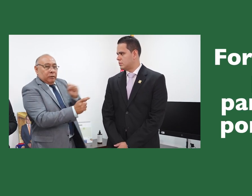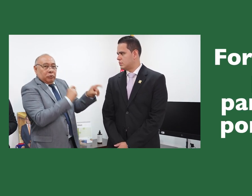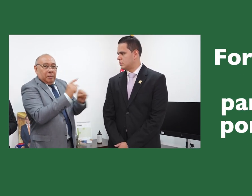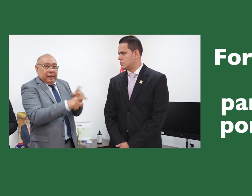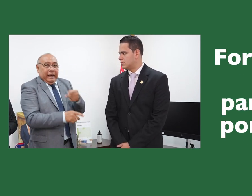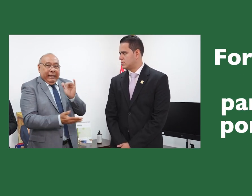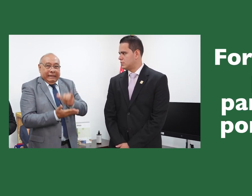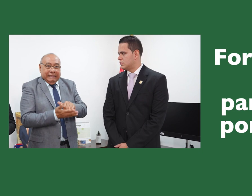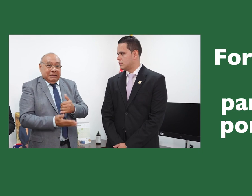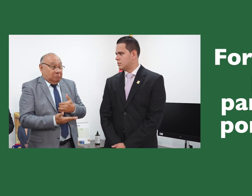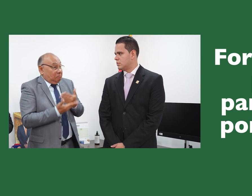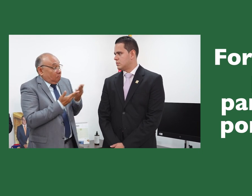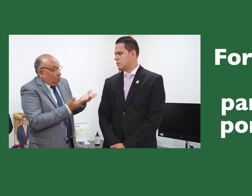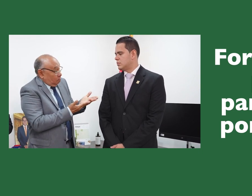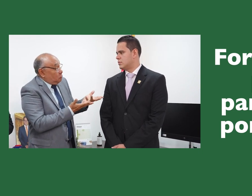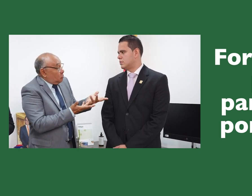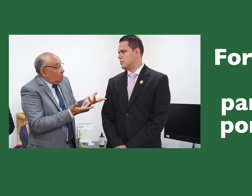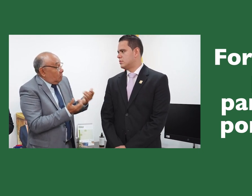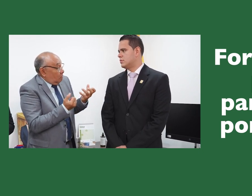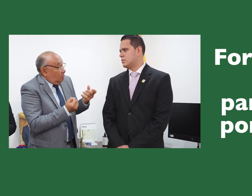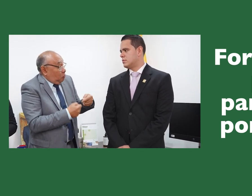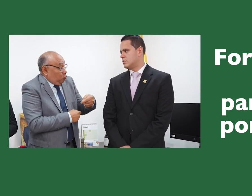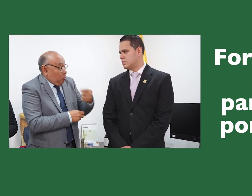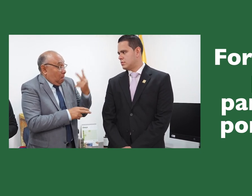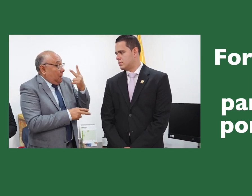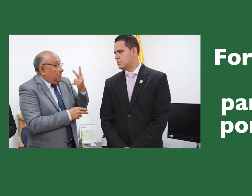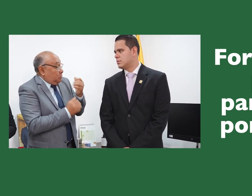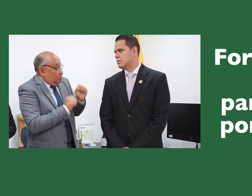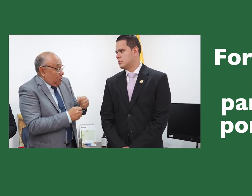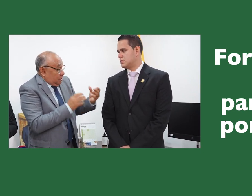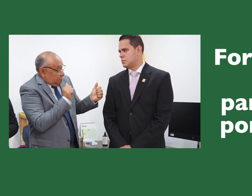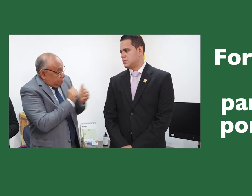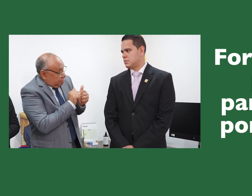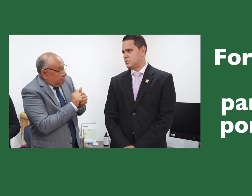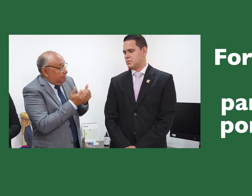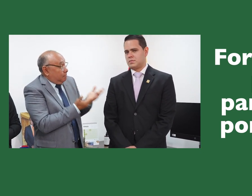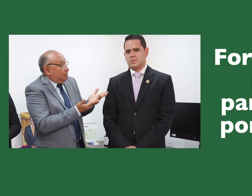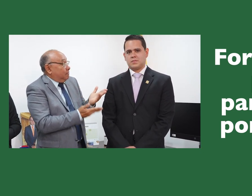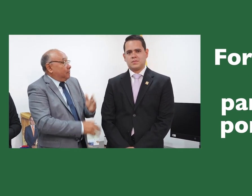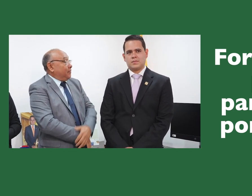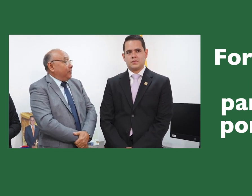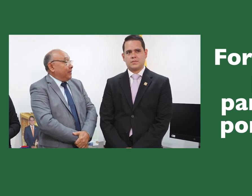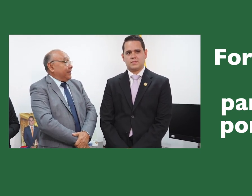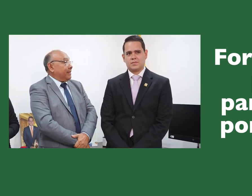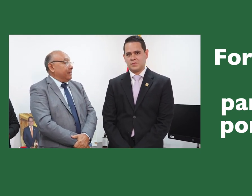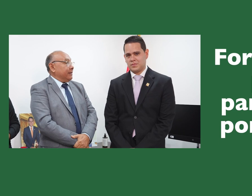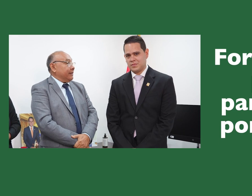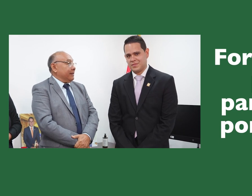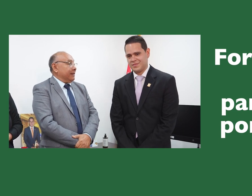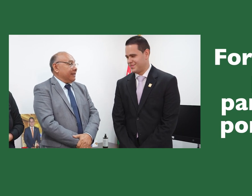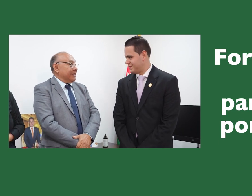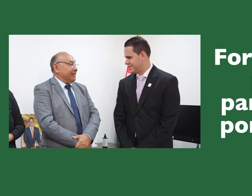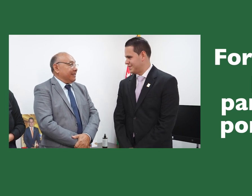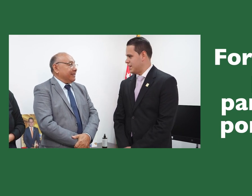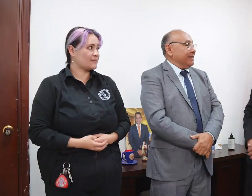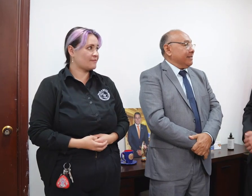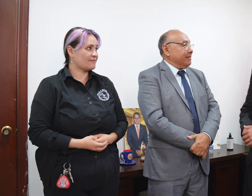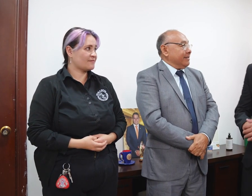sorda que pueda hacerle preguntas al respecto. Entonces, ¿podría acompañarnos el próximo viernes? Por